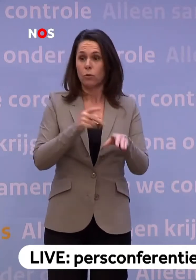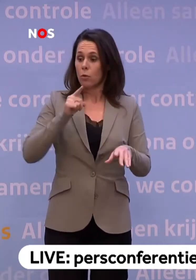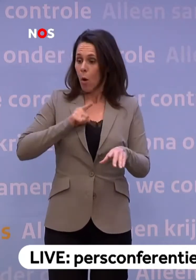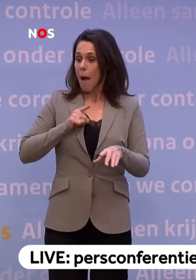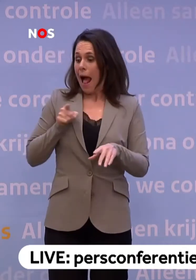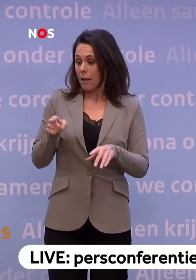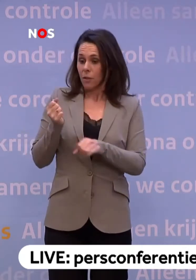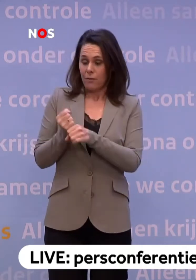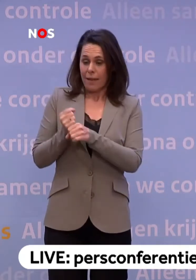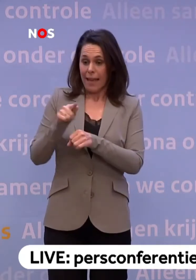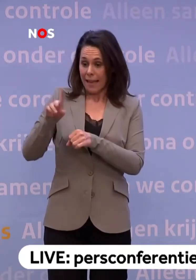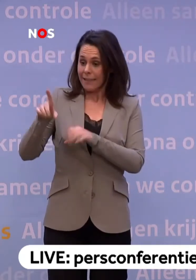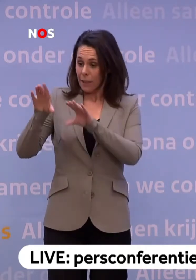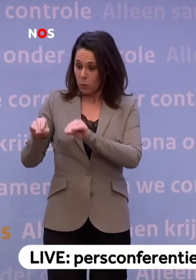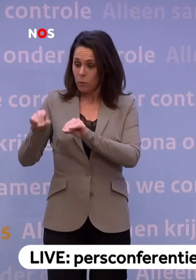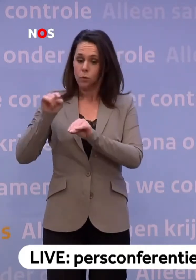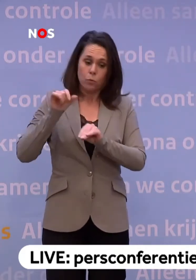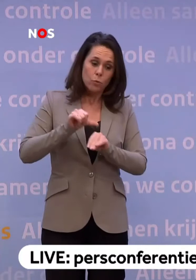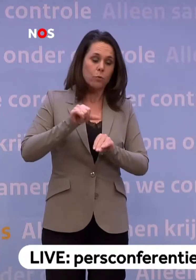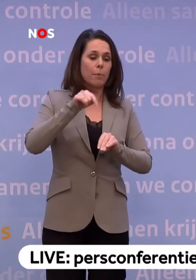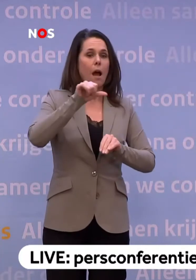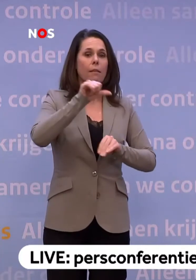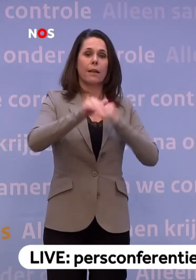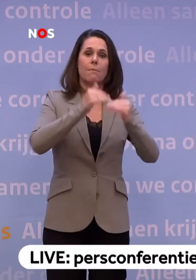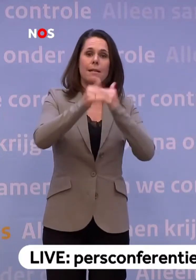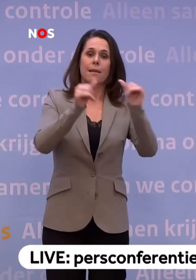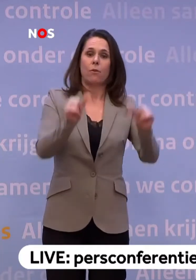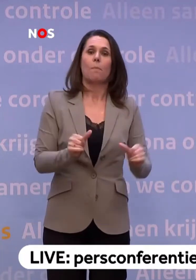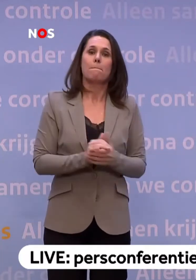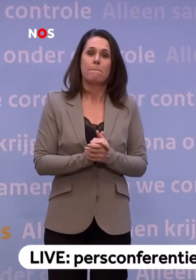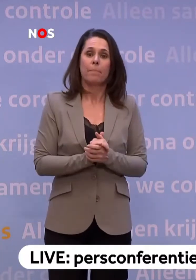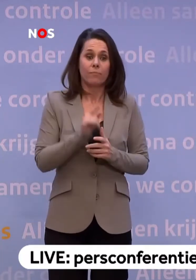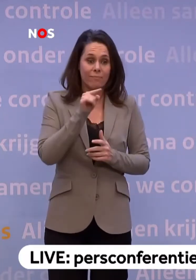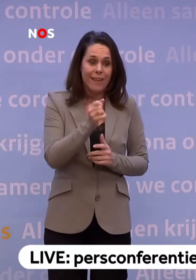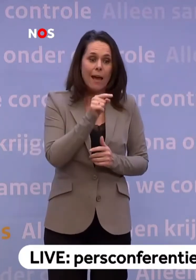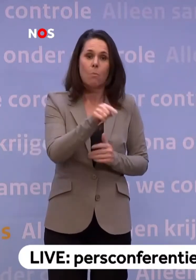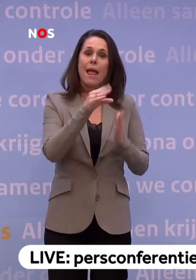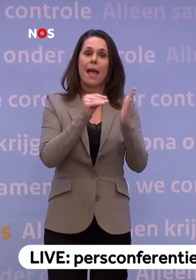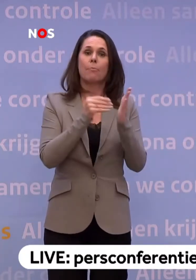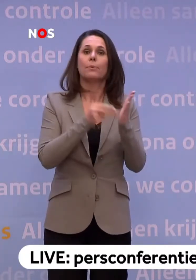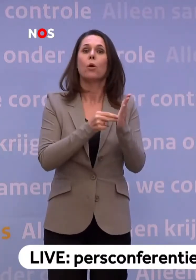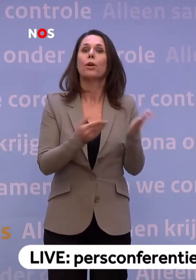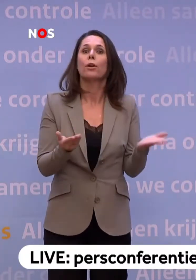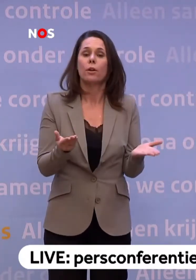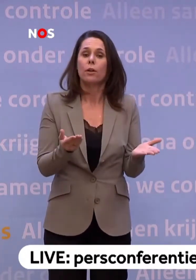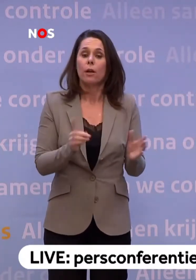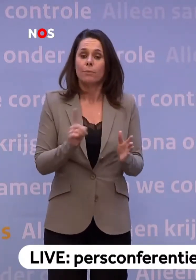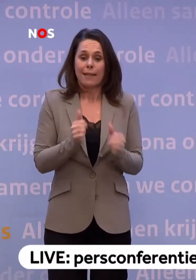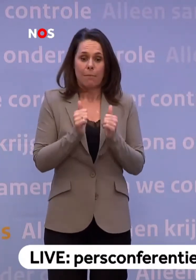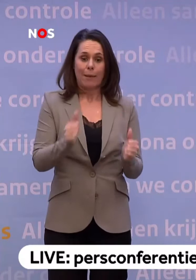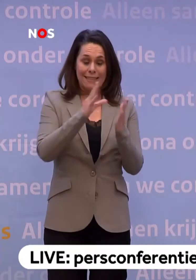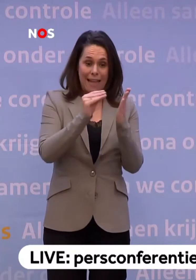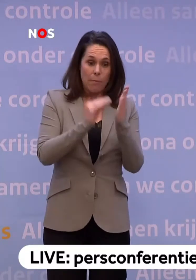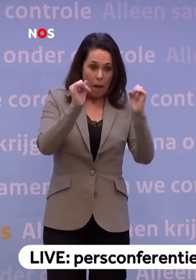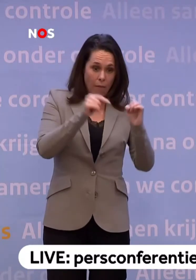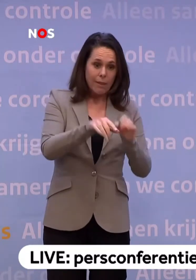een GGD doet... ...eigenlijk op een andere manier te kunnen vormgeven. Daar hebben die apps voor nodig. En dus gaan wij gewoon de beste app die dat kan